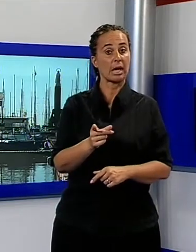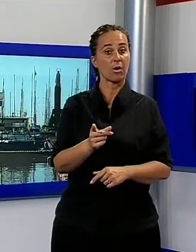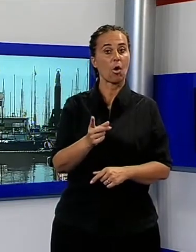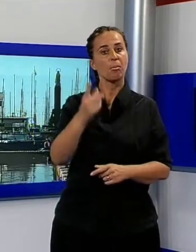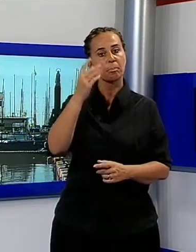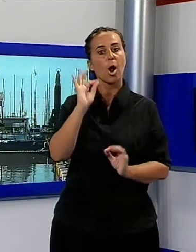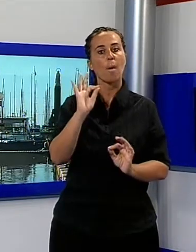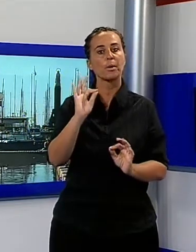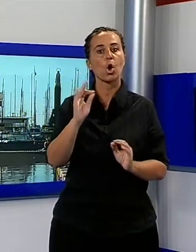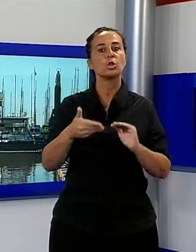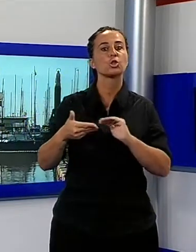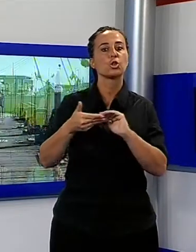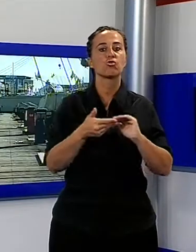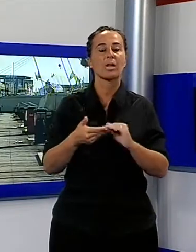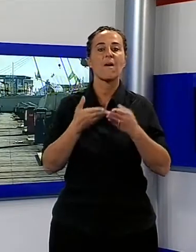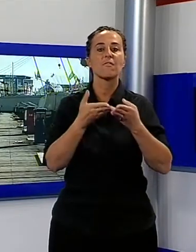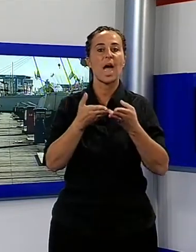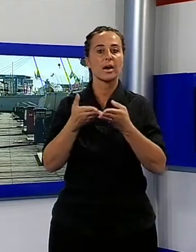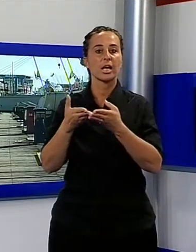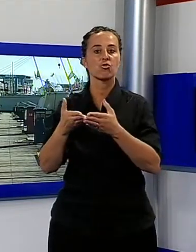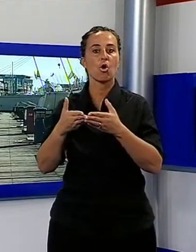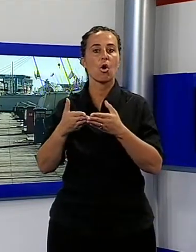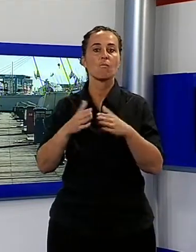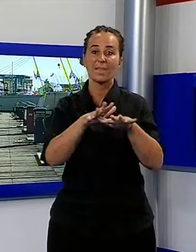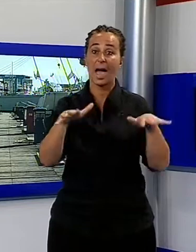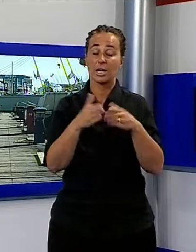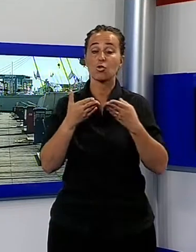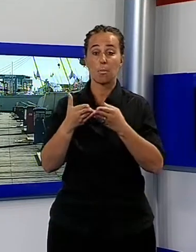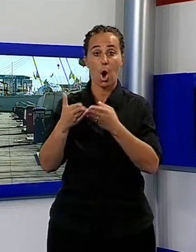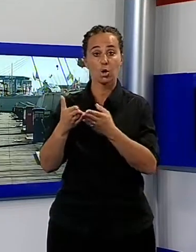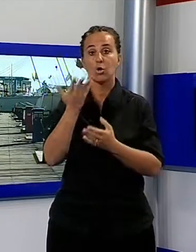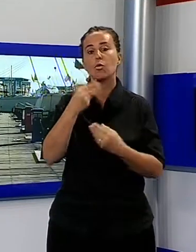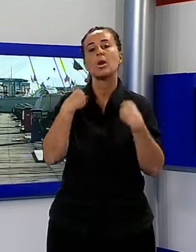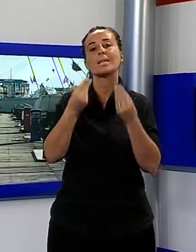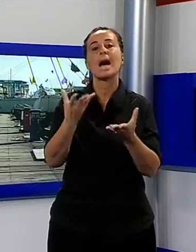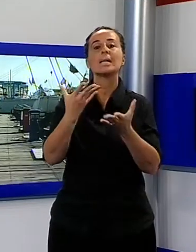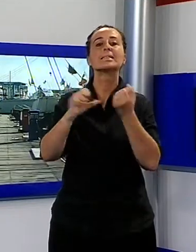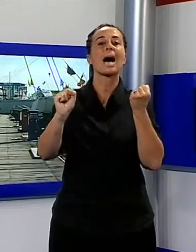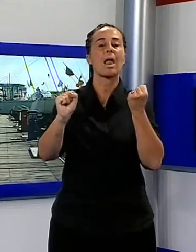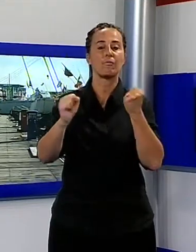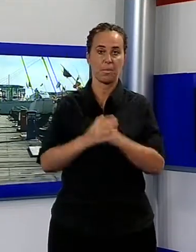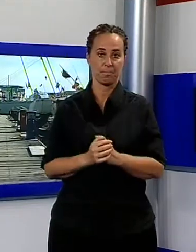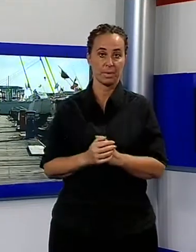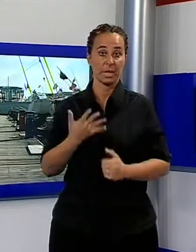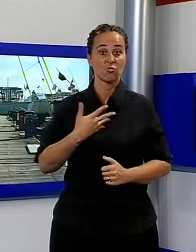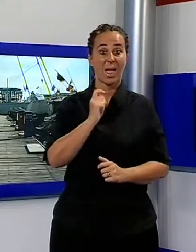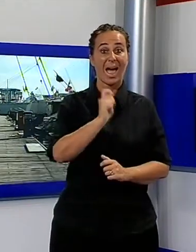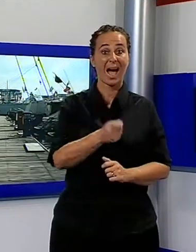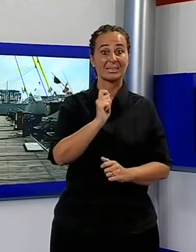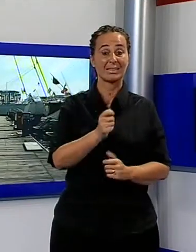fallimento è la Viareggio Porto. Messa nuovamente all'asta per una cifra irrisoria che supera di poco i milioni di euro con debiti da